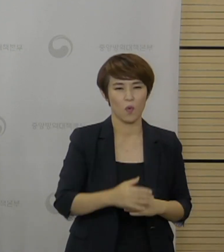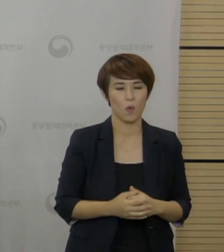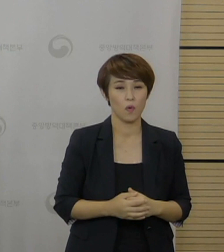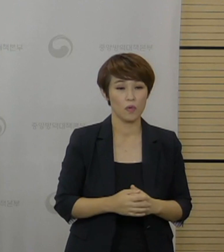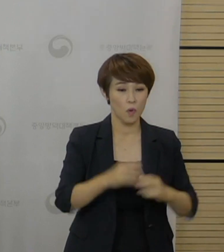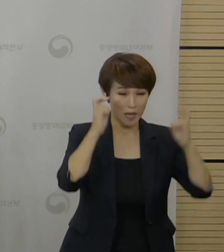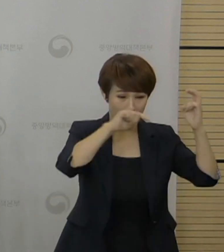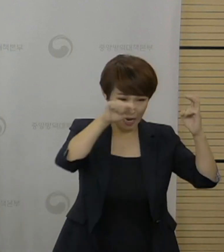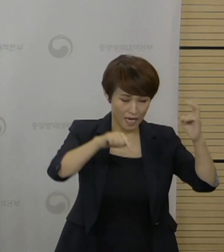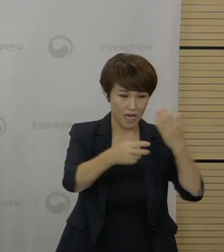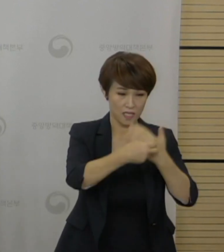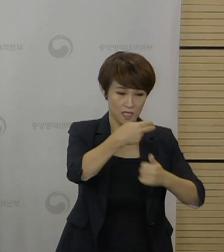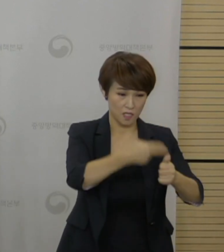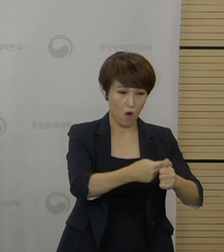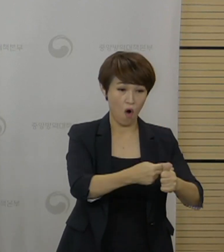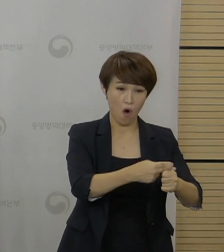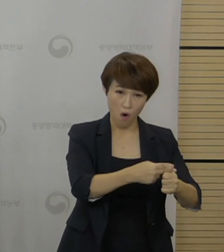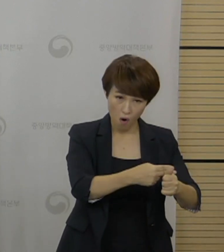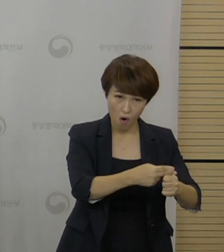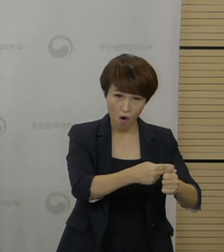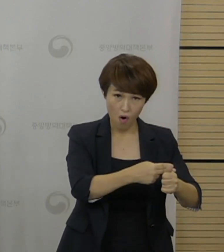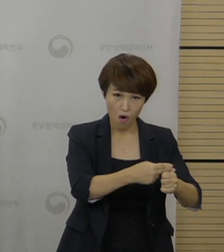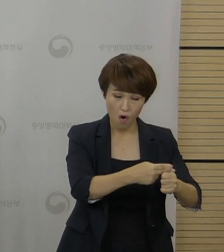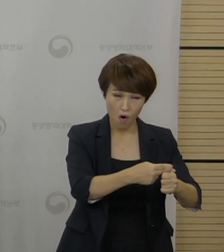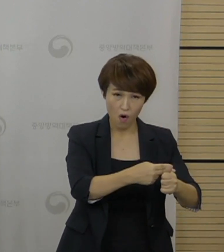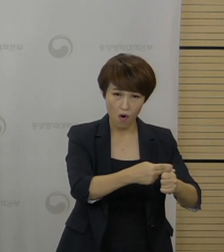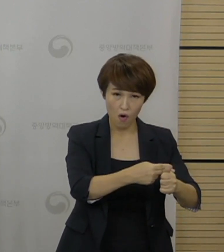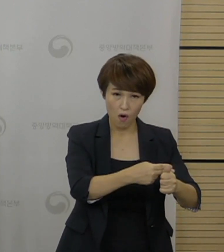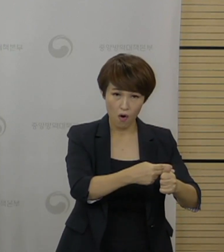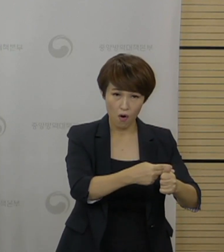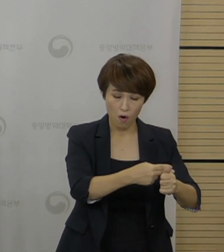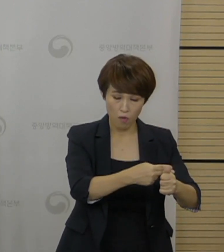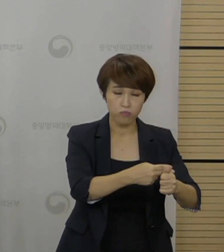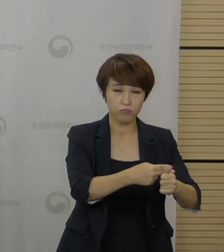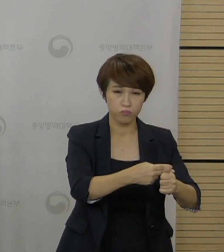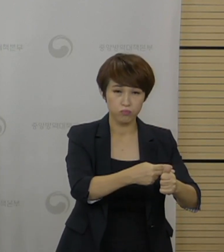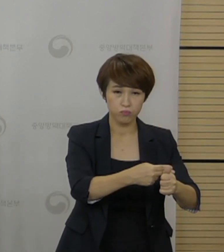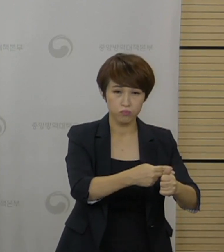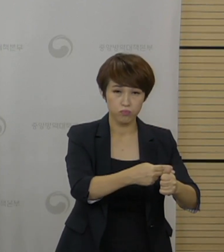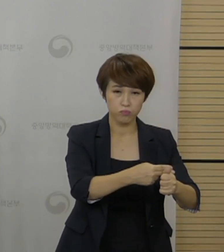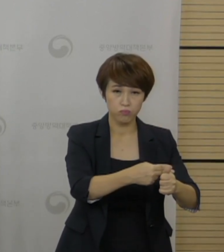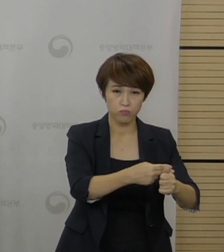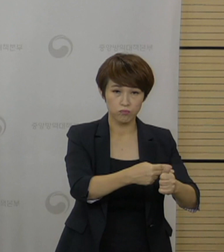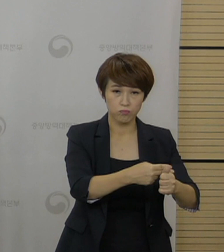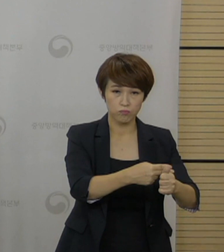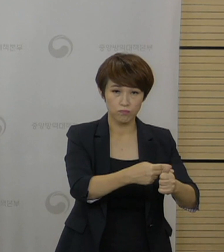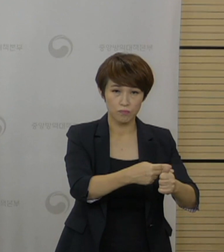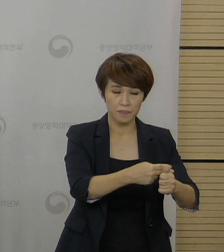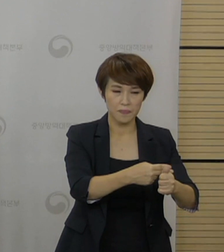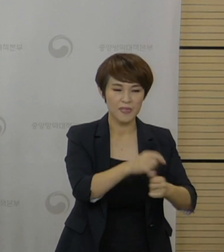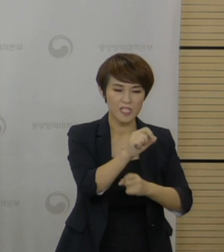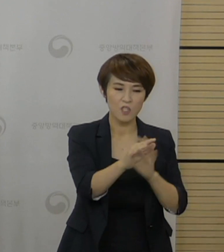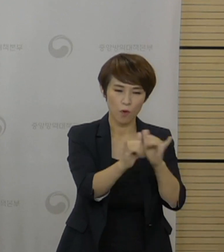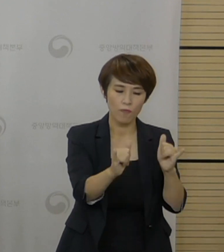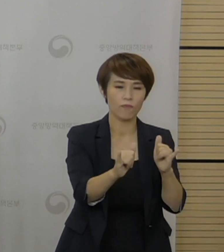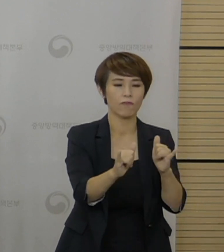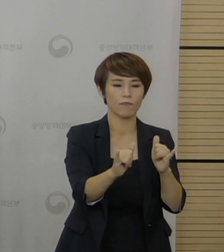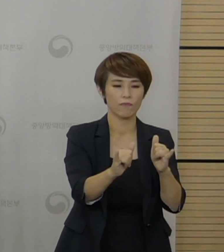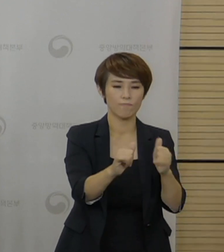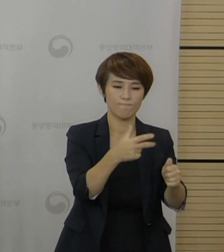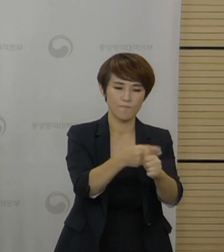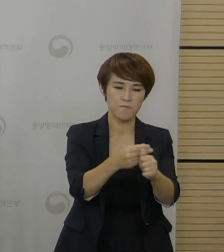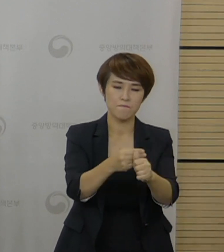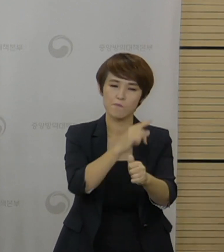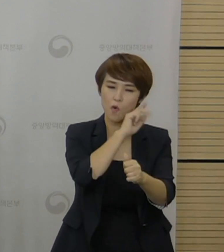가진 사업장에 대해서 백신을 공급해서 조금 더 사업장 근로자들의 접근성에 대한